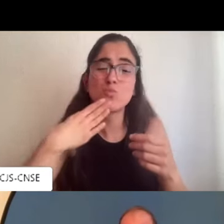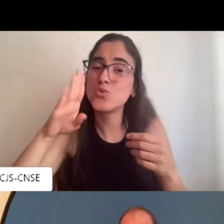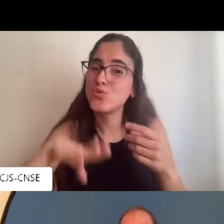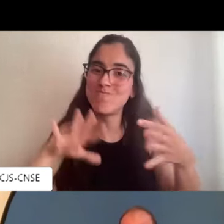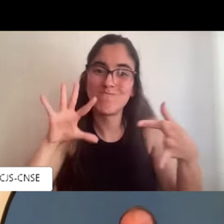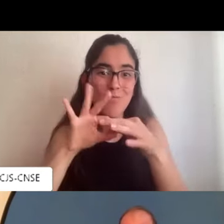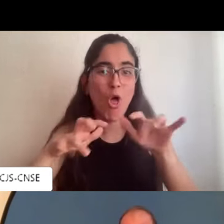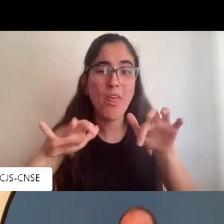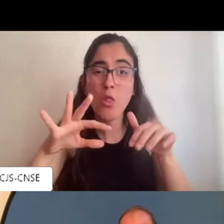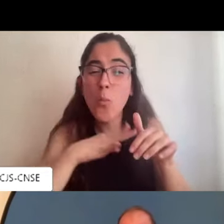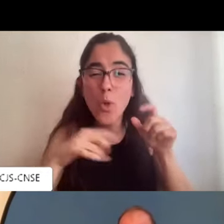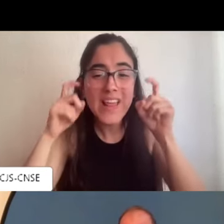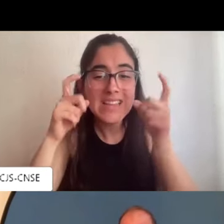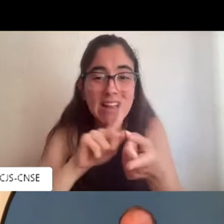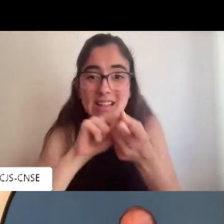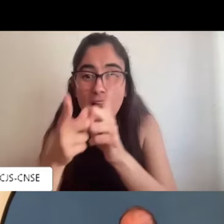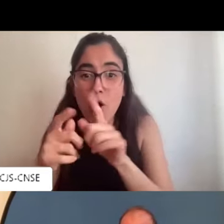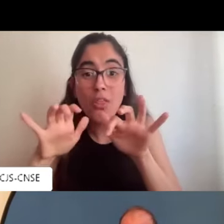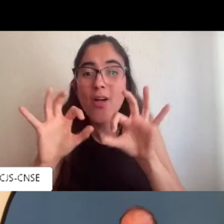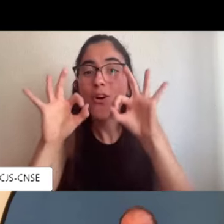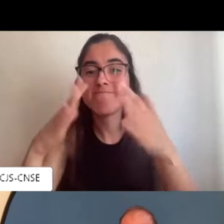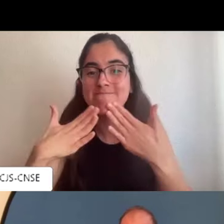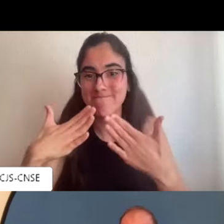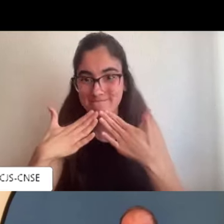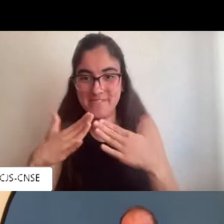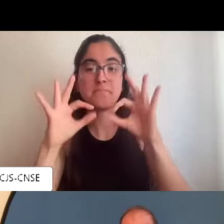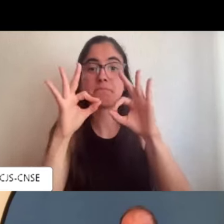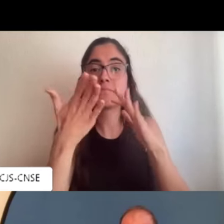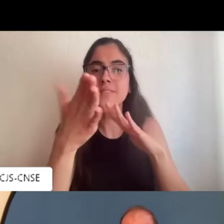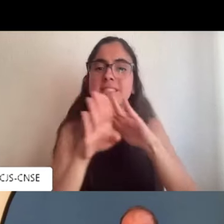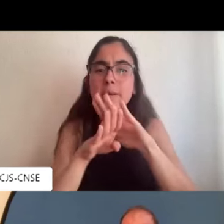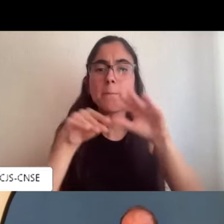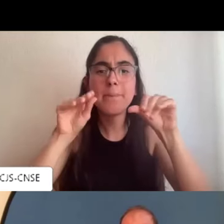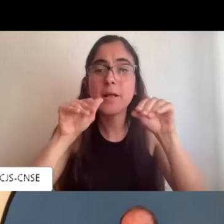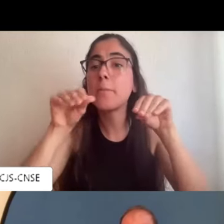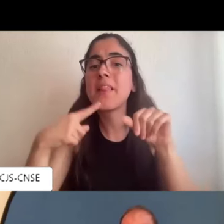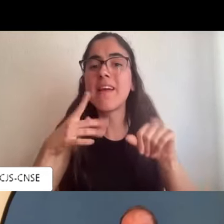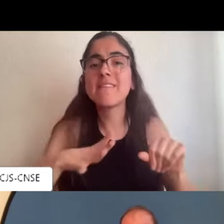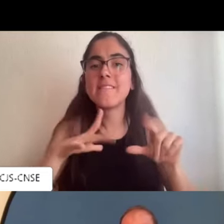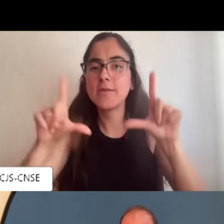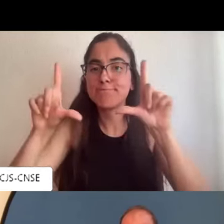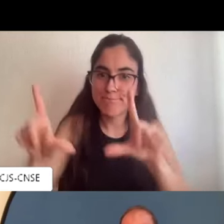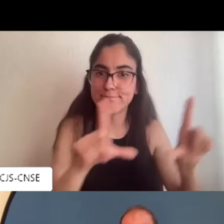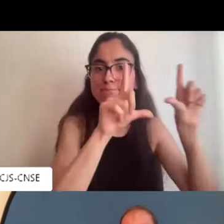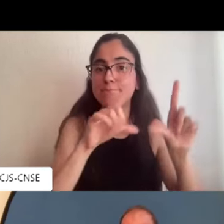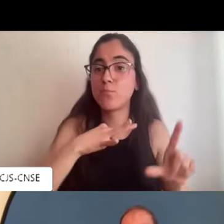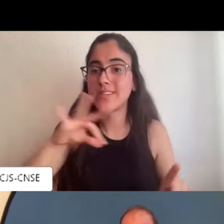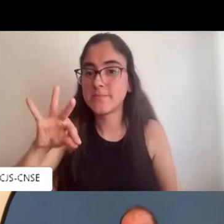y a lo mejor, claro, este webinario sería mejor seguirlo desde